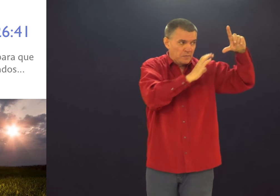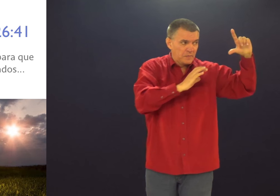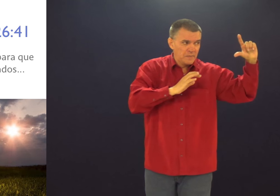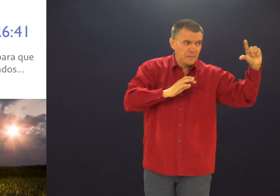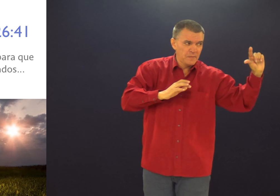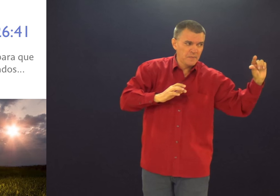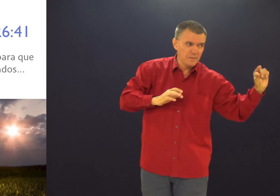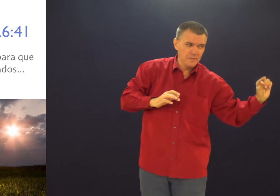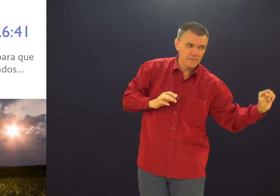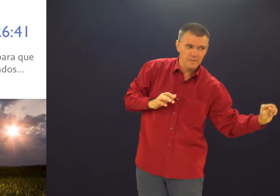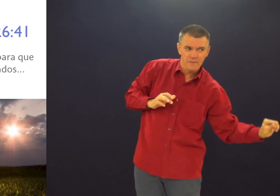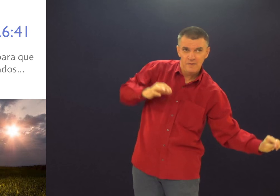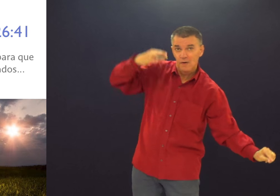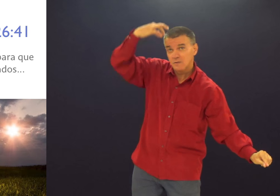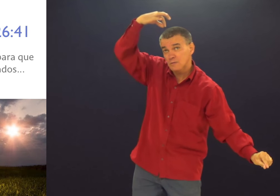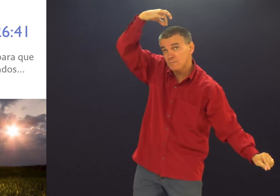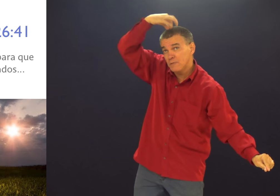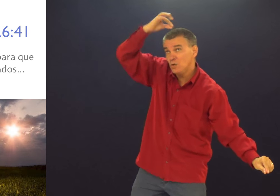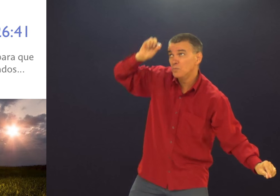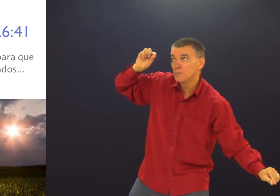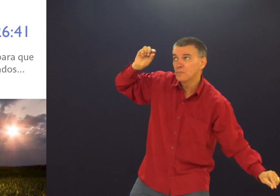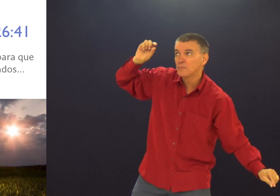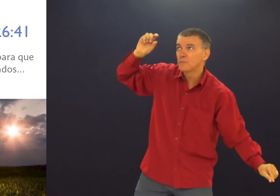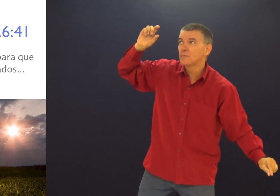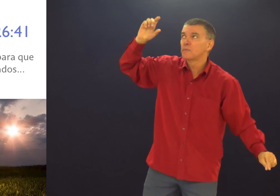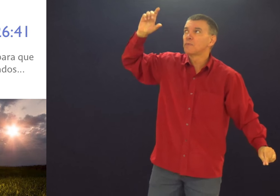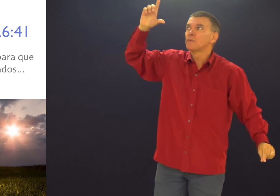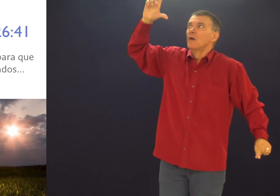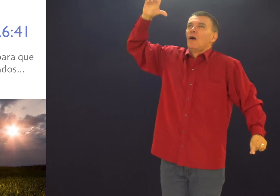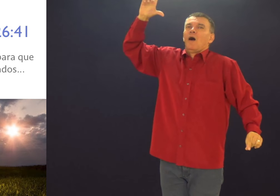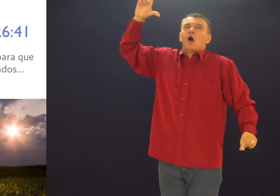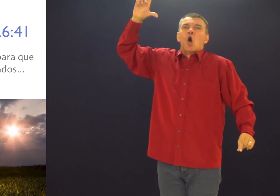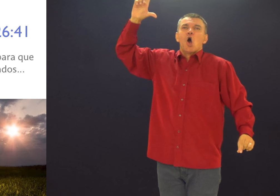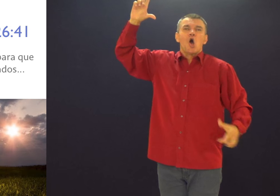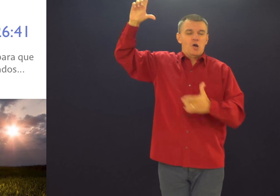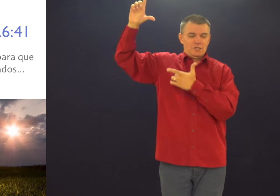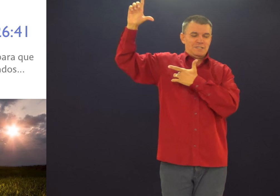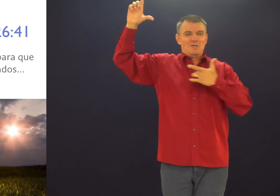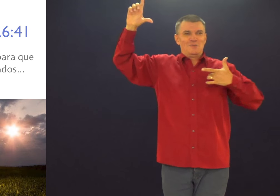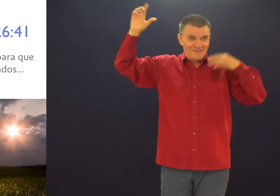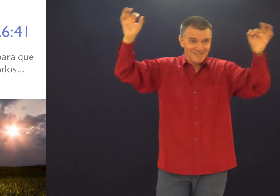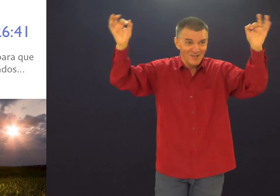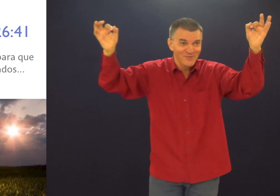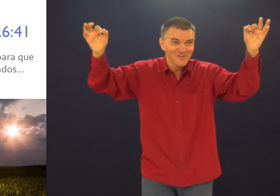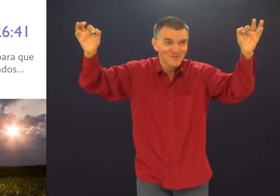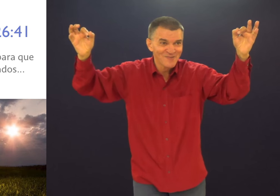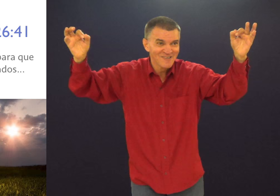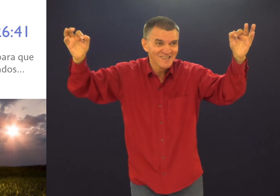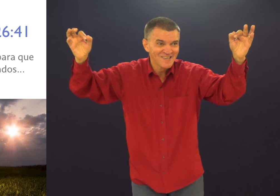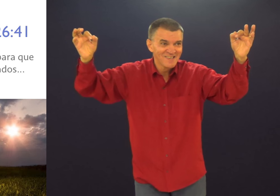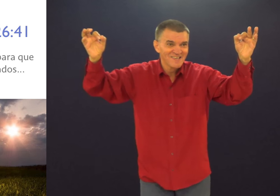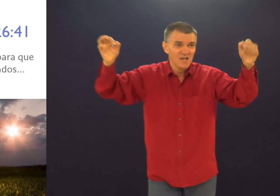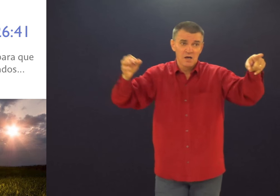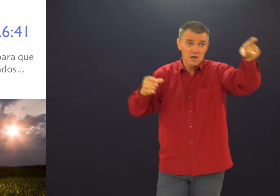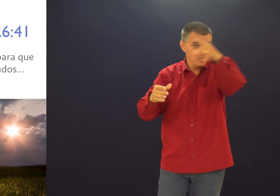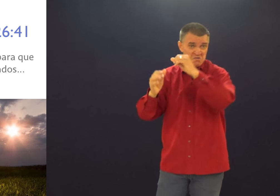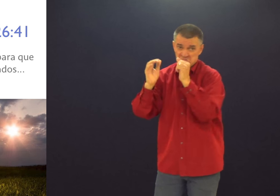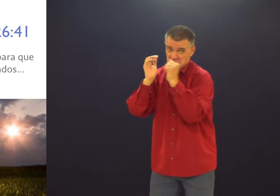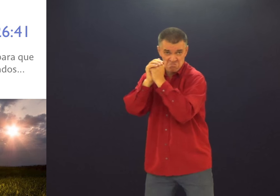escolher entre o certo e o errado. Até que o meu desejo, as coisas que eu quero, diminuam. E que as coisas te deus cresçam. Não é